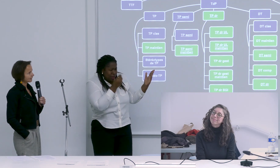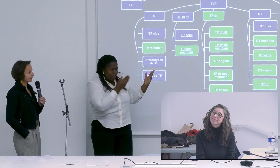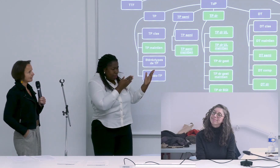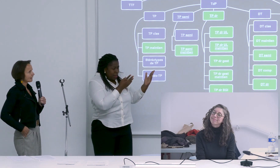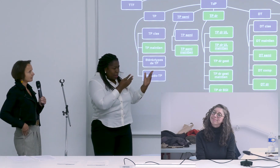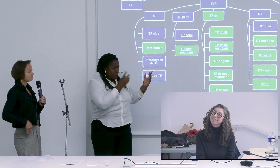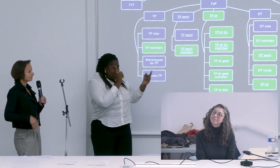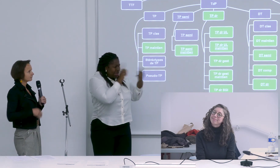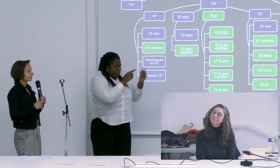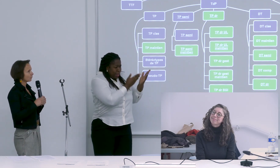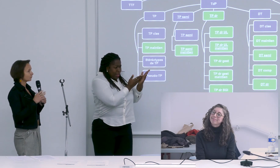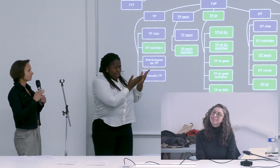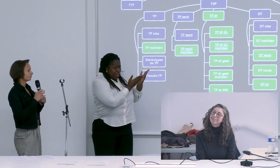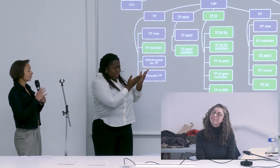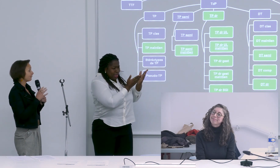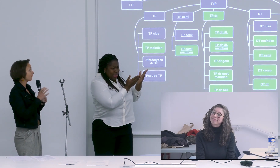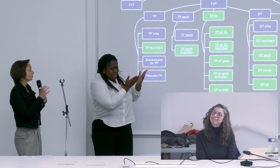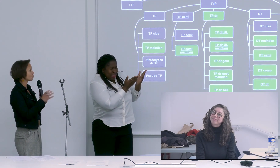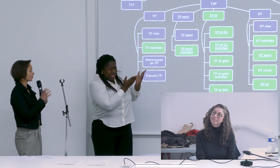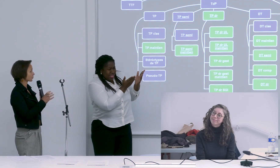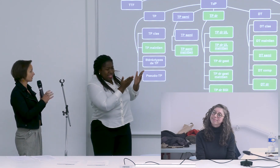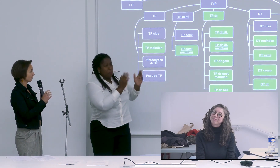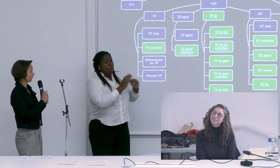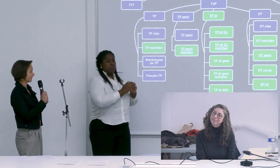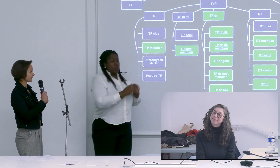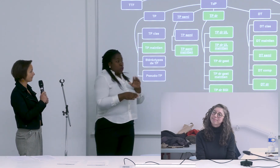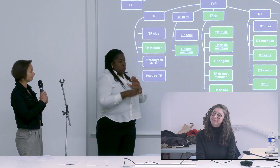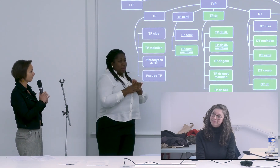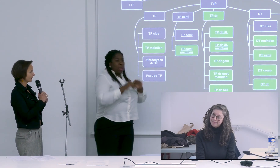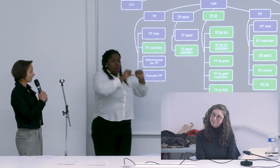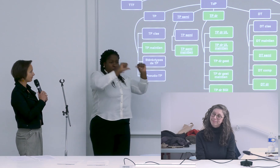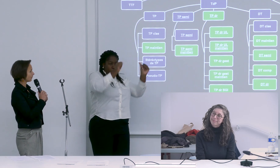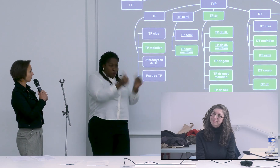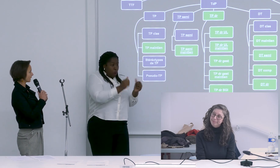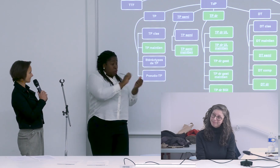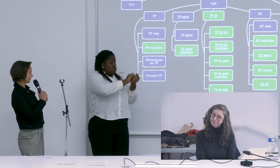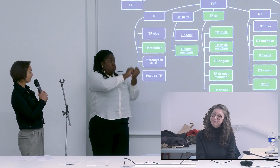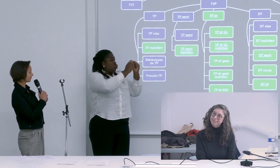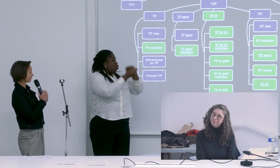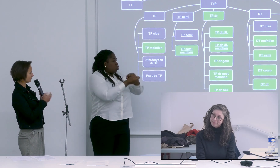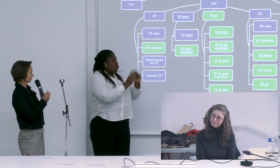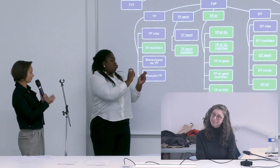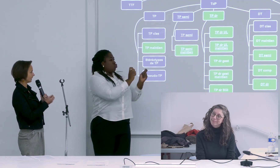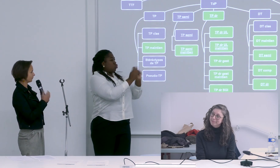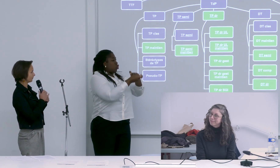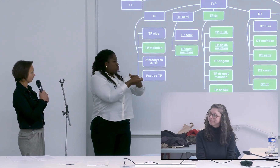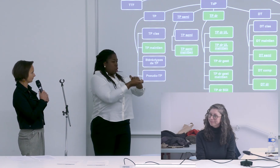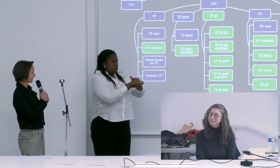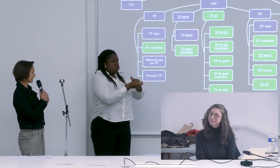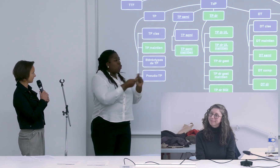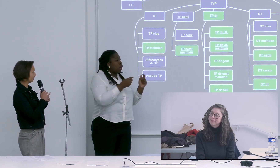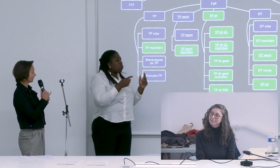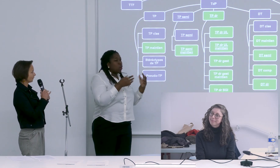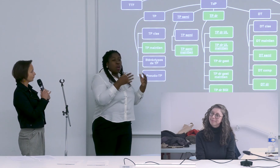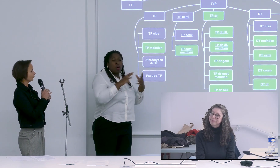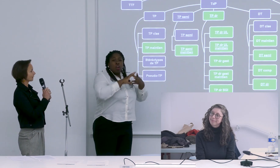il y a de la forme changée en LSF la forme classique que tu la nommes comme